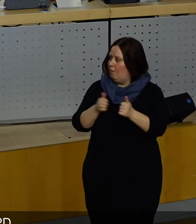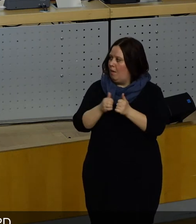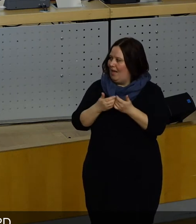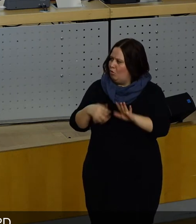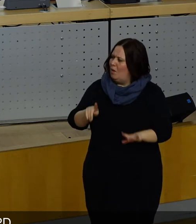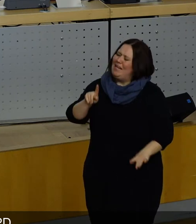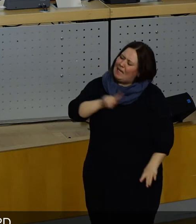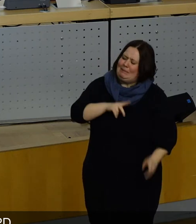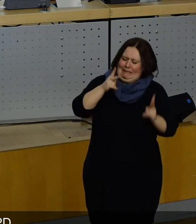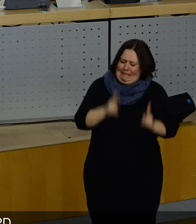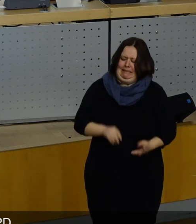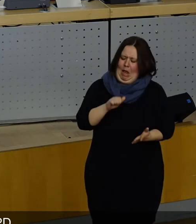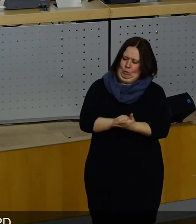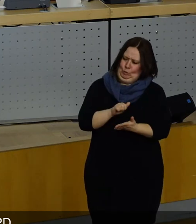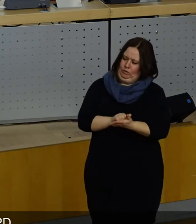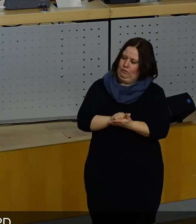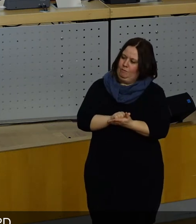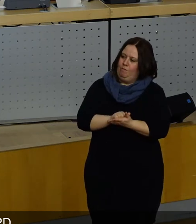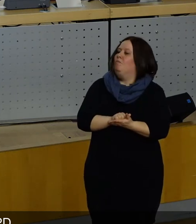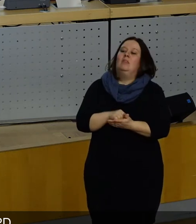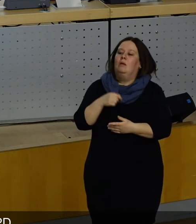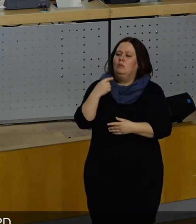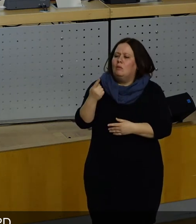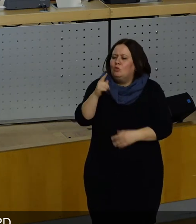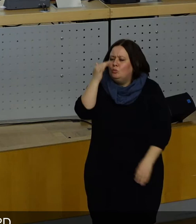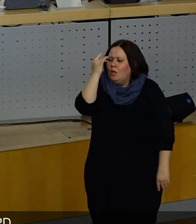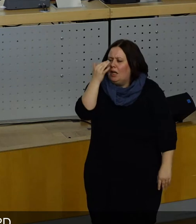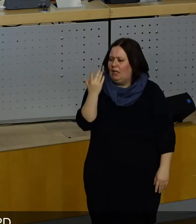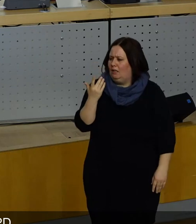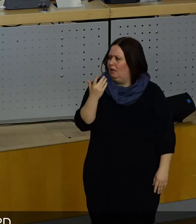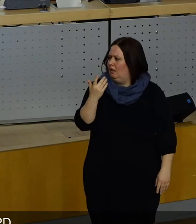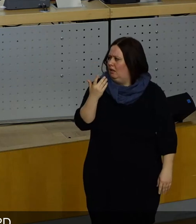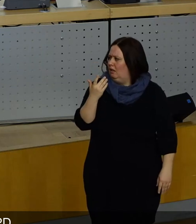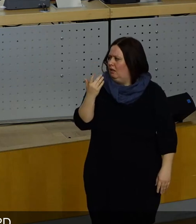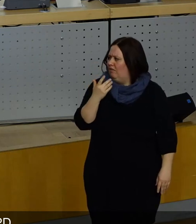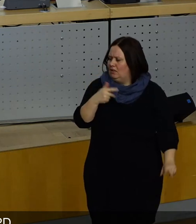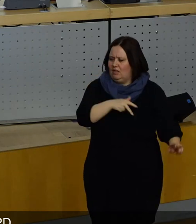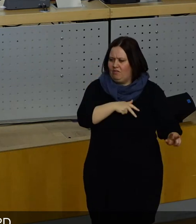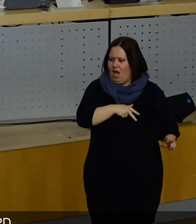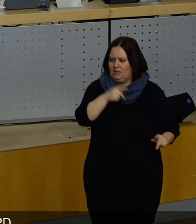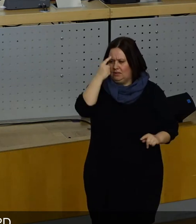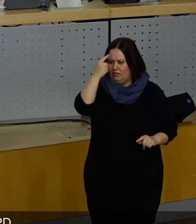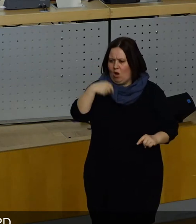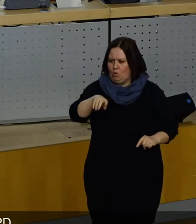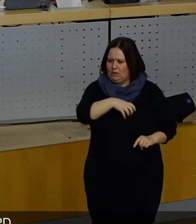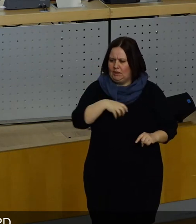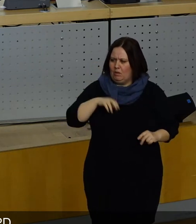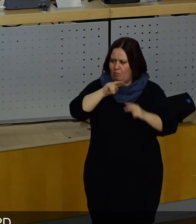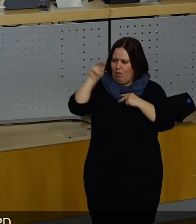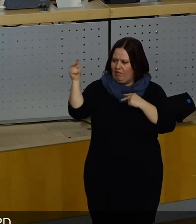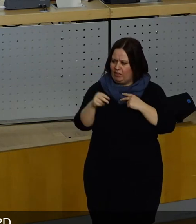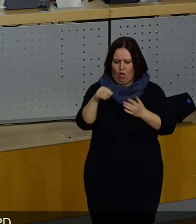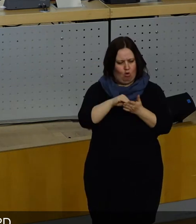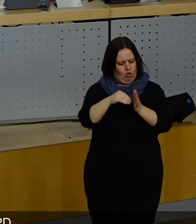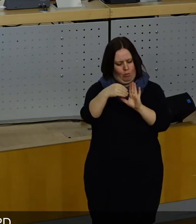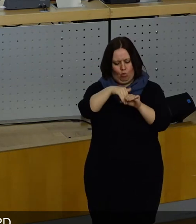aber ich habe es mir extra mal ausgedruckt. Sie haben sich ja noch nicht mal Gedanken darüber gemacht, was wirklich sinnvollerweise aus Dresdner Perspektive in diese